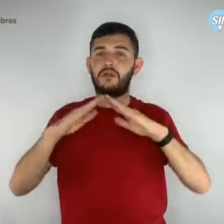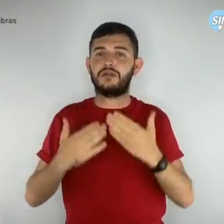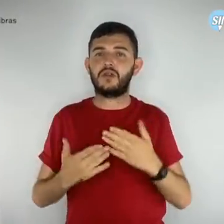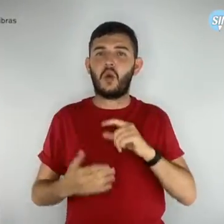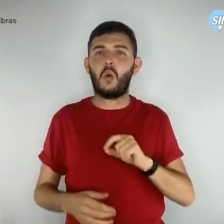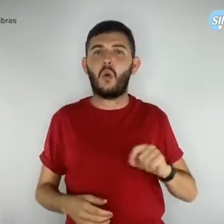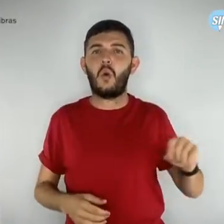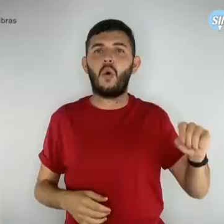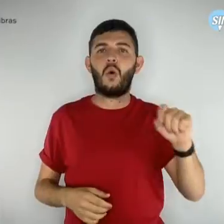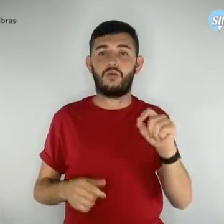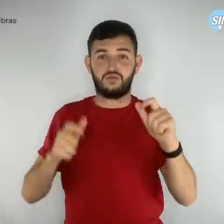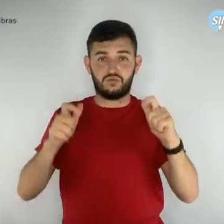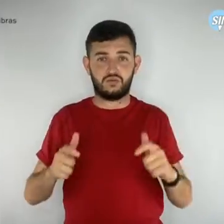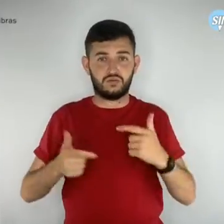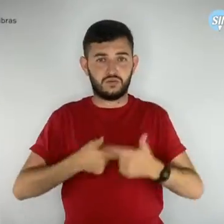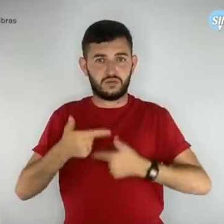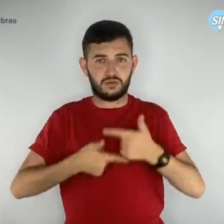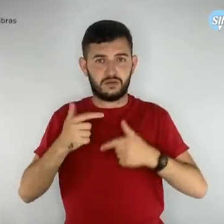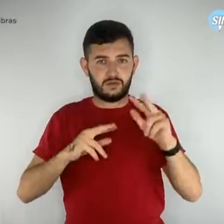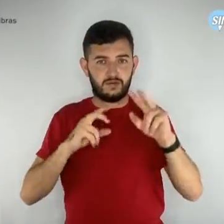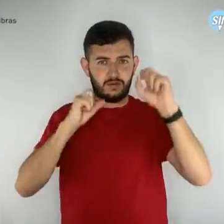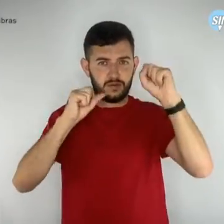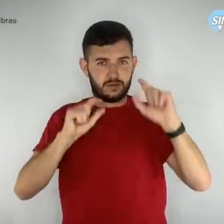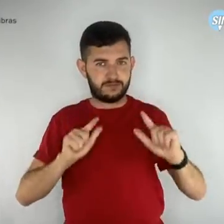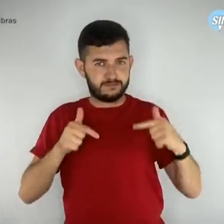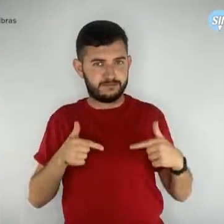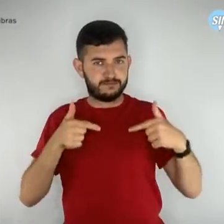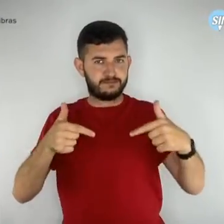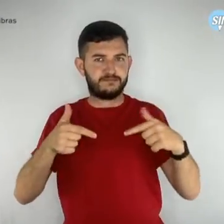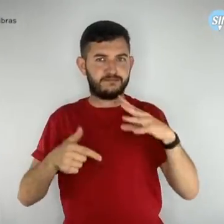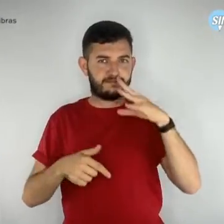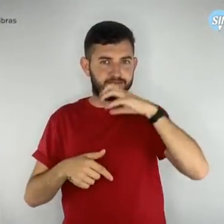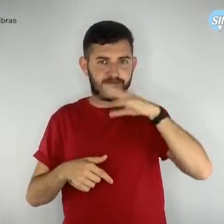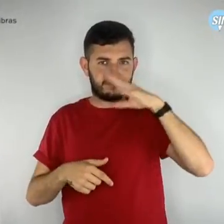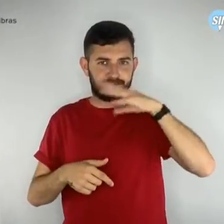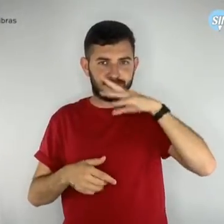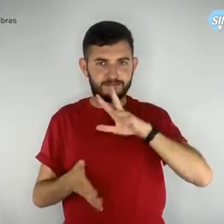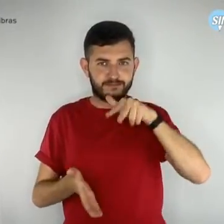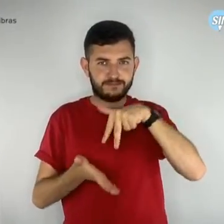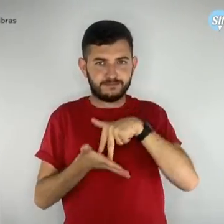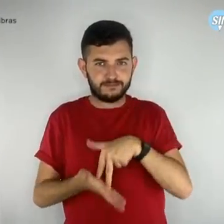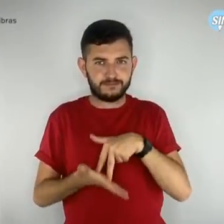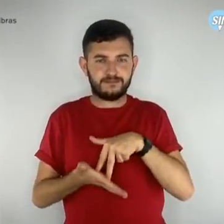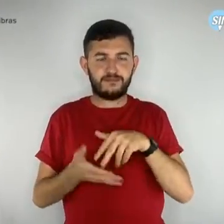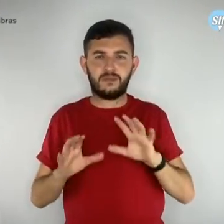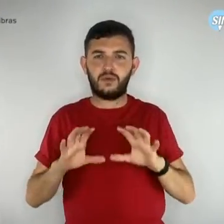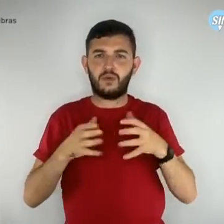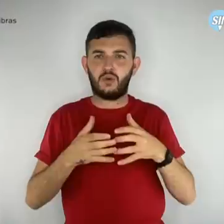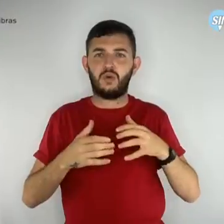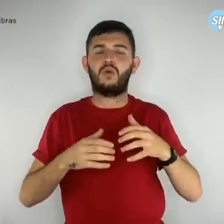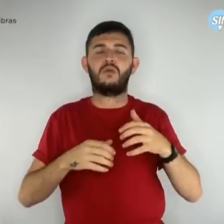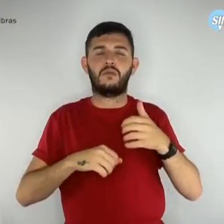fortalecer a luta e a resistência da categoria dentro do ambiente laboral educacional.